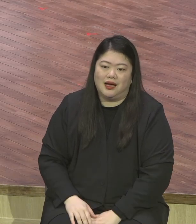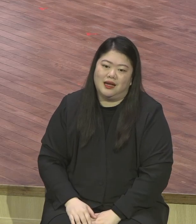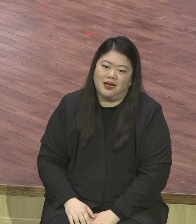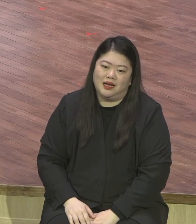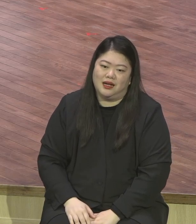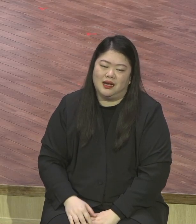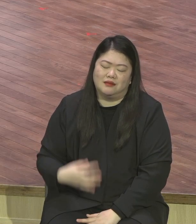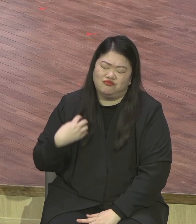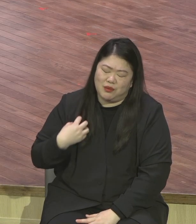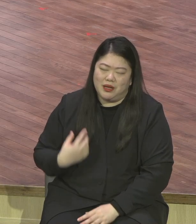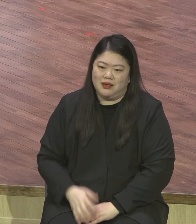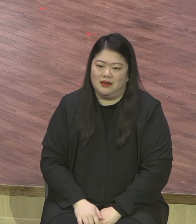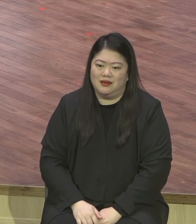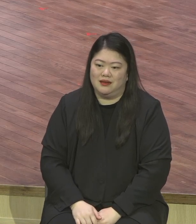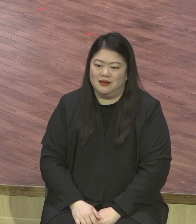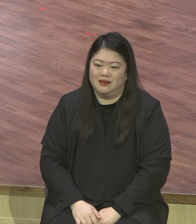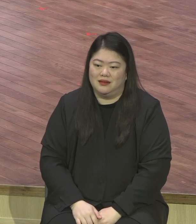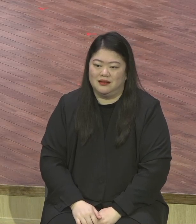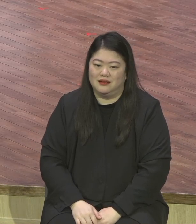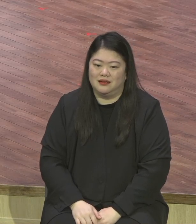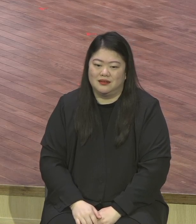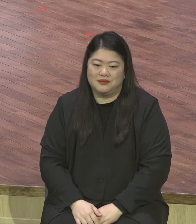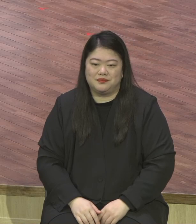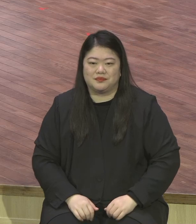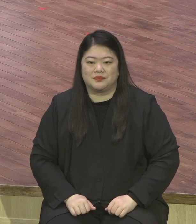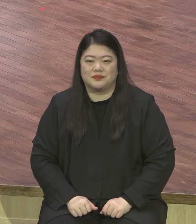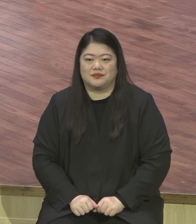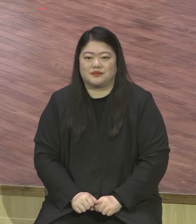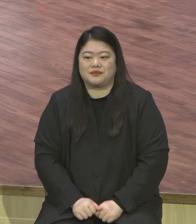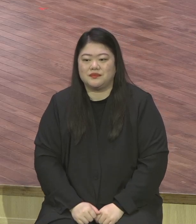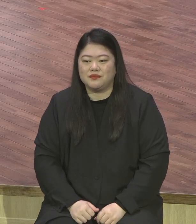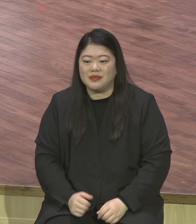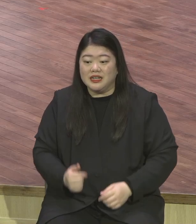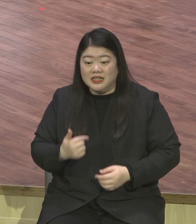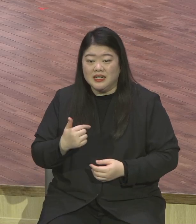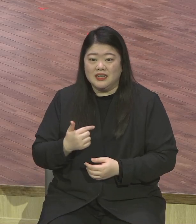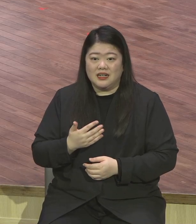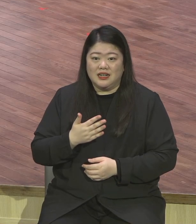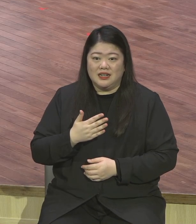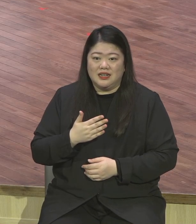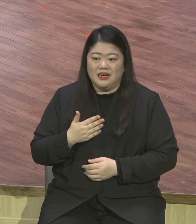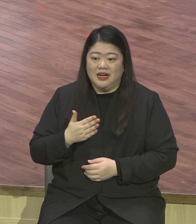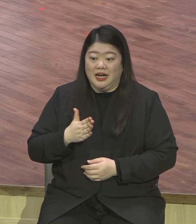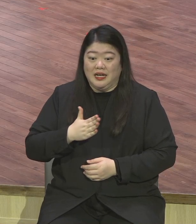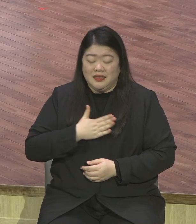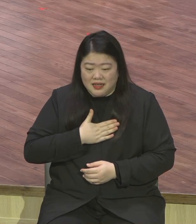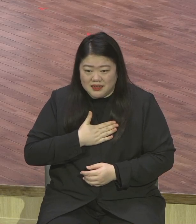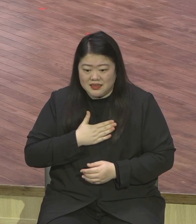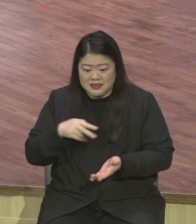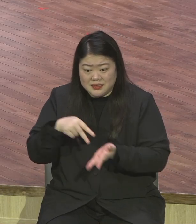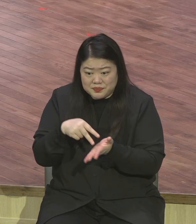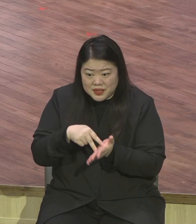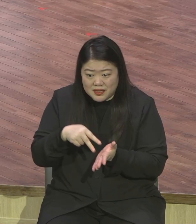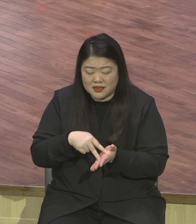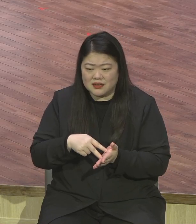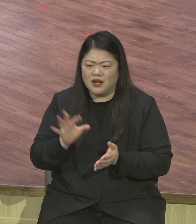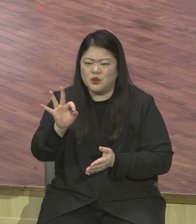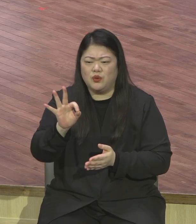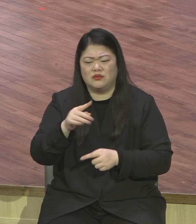흘린다 약하니까 그냥 별것도 아닌데 아이고 시험 들어요 그럼 어떻게 한영혼이 있을족하면 어떻게 하냐고 이 책임을 누가 지냐고